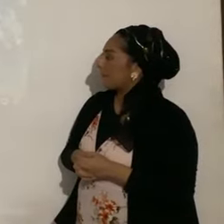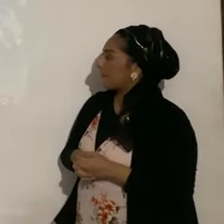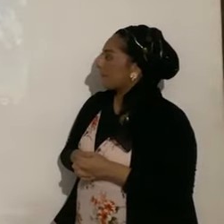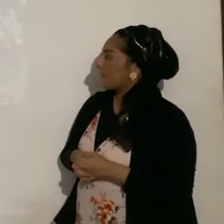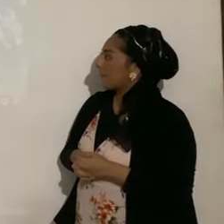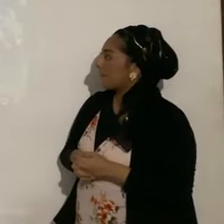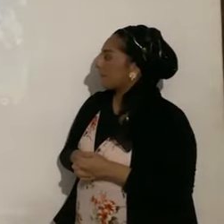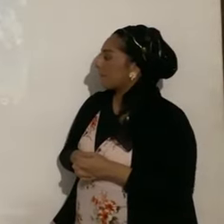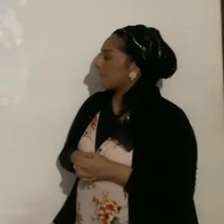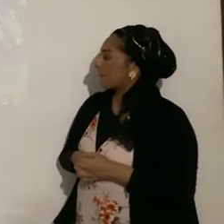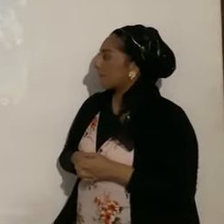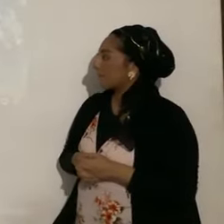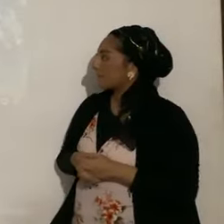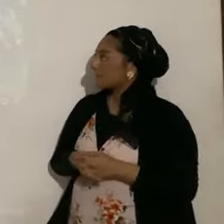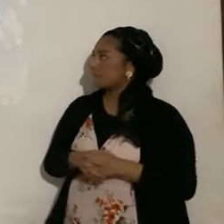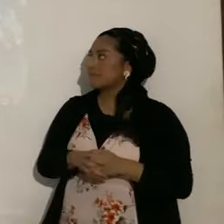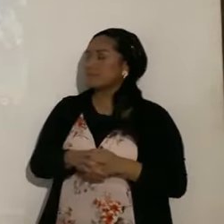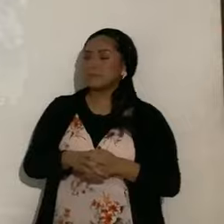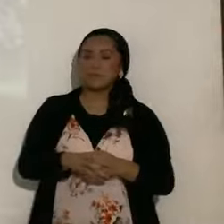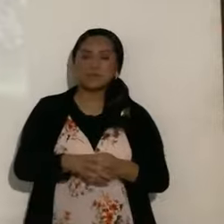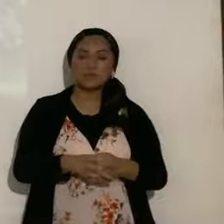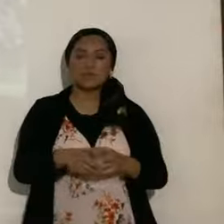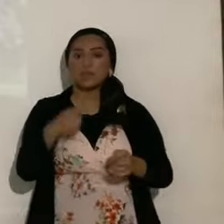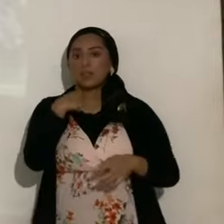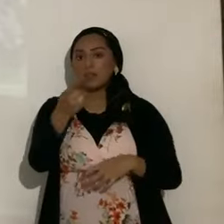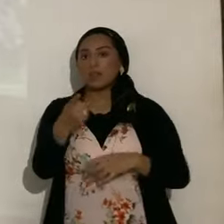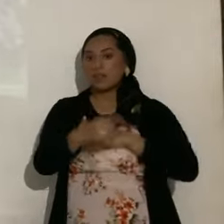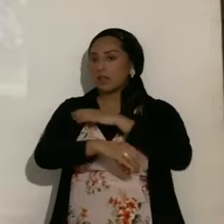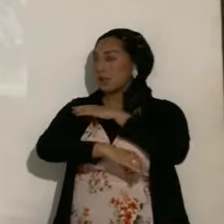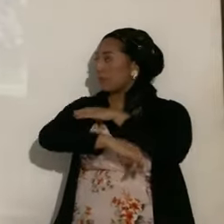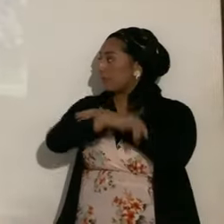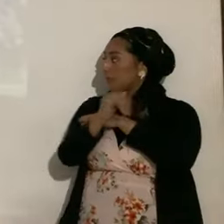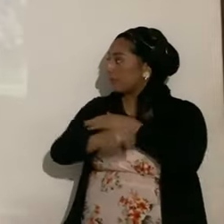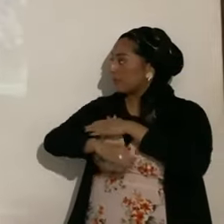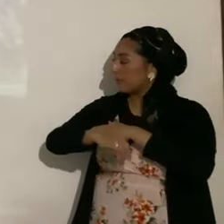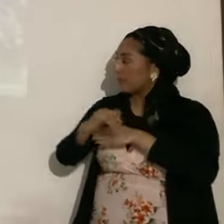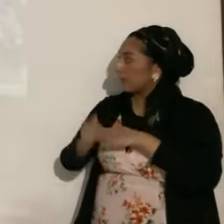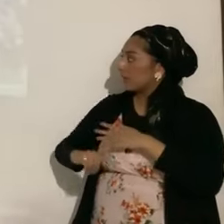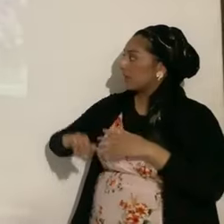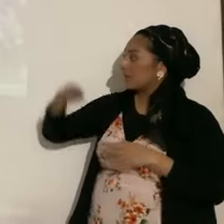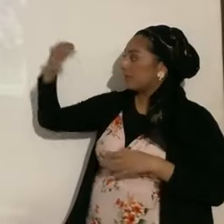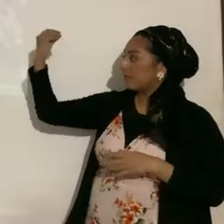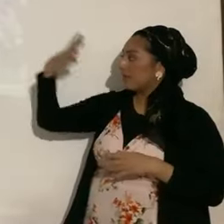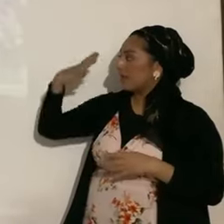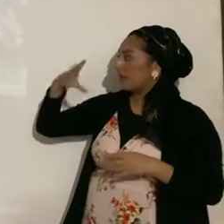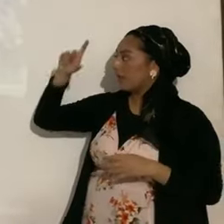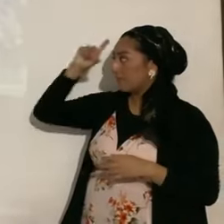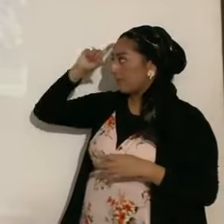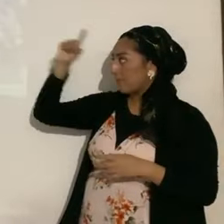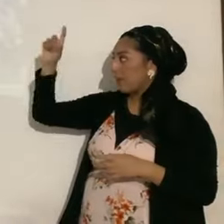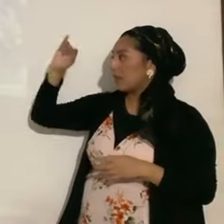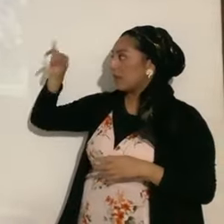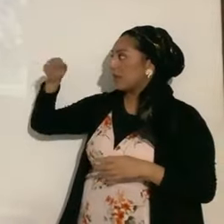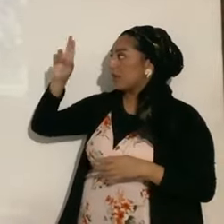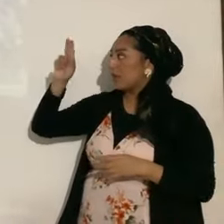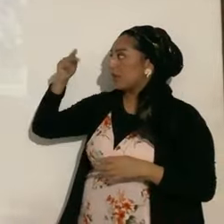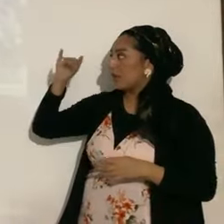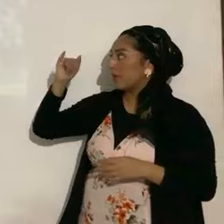lo que les comento, ballena, desde luego el Sol y la Luna, Júpiter, los peces, Andrómeda y el